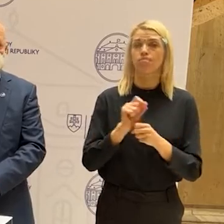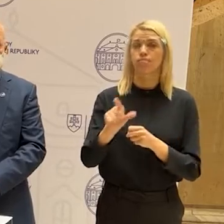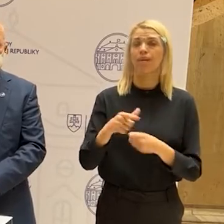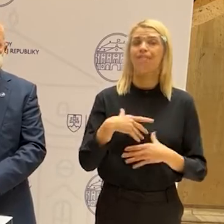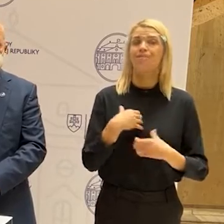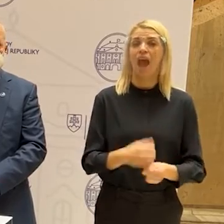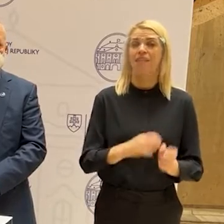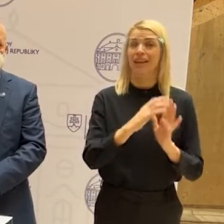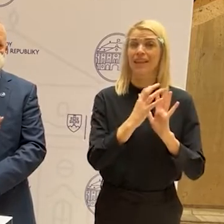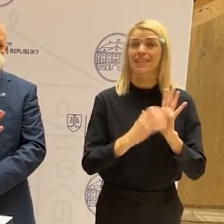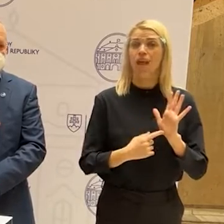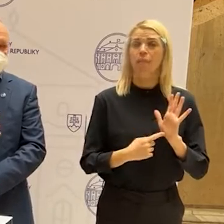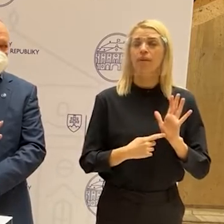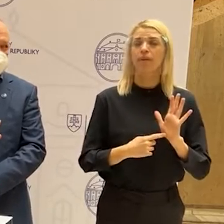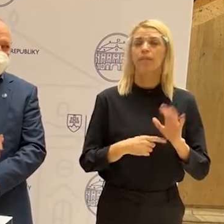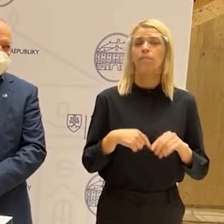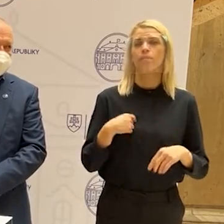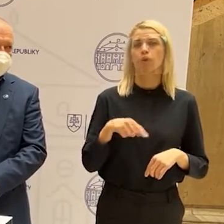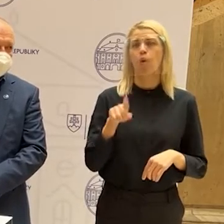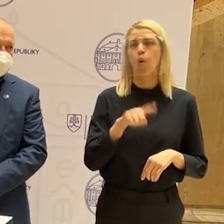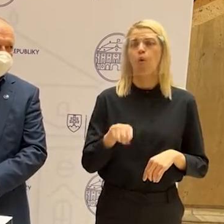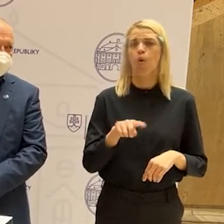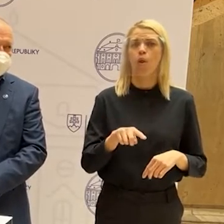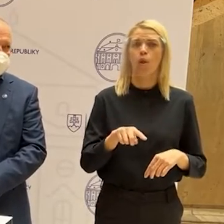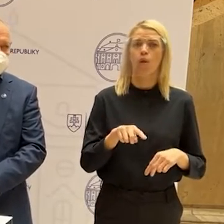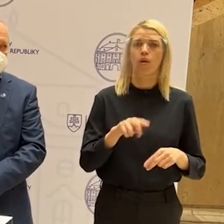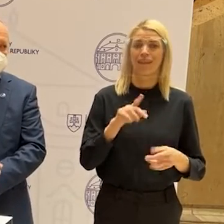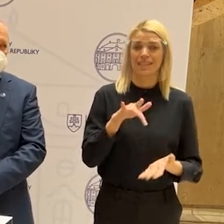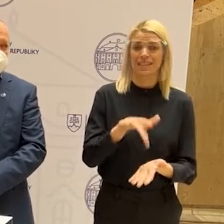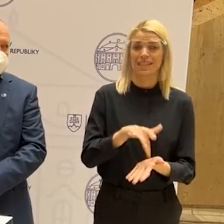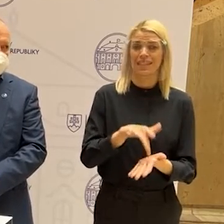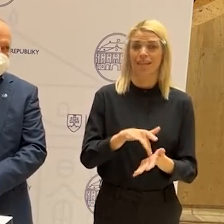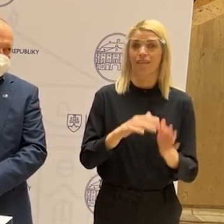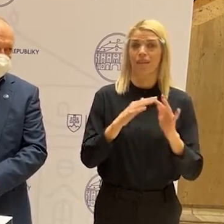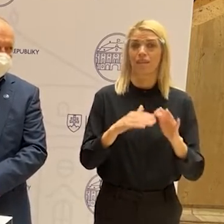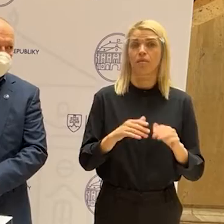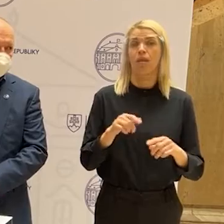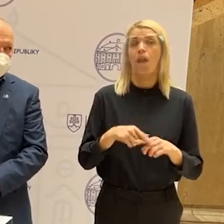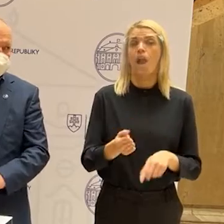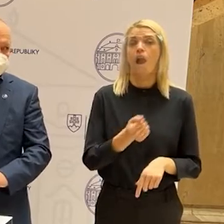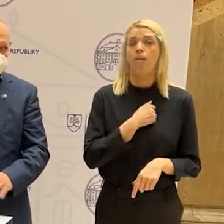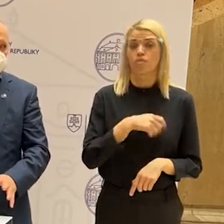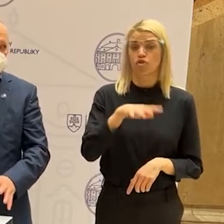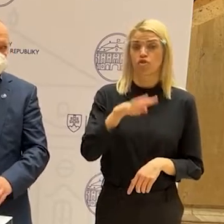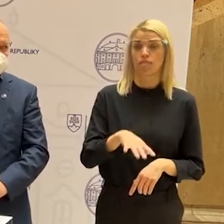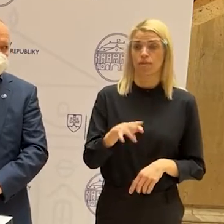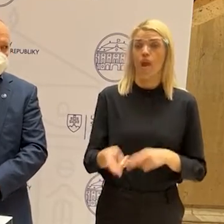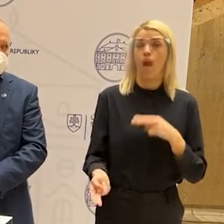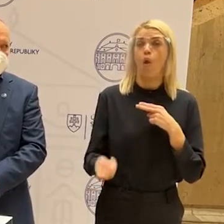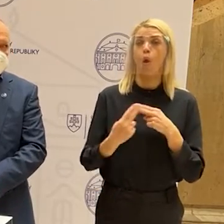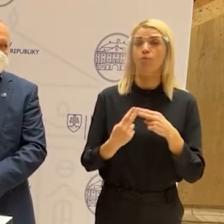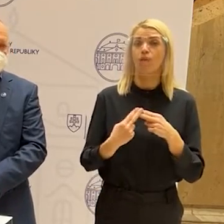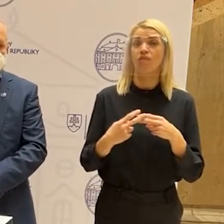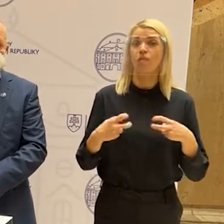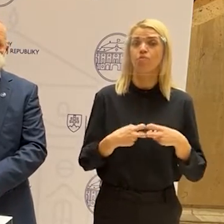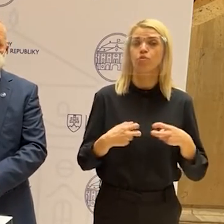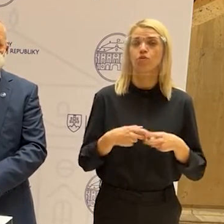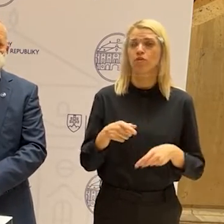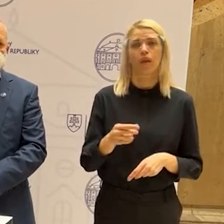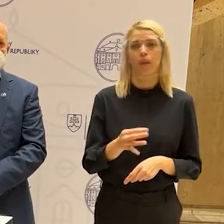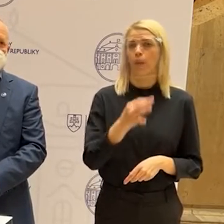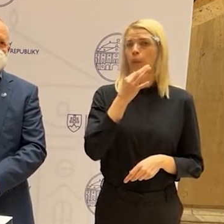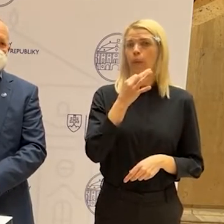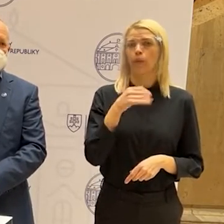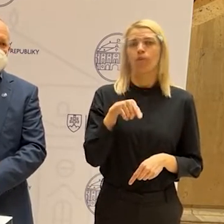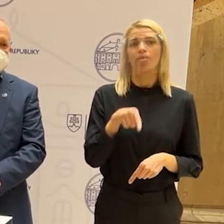a myslím, že okolo stredu decembra, čiže po štyroch mesecach nám odpovedali, že takto to nejde. Takže